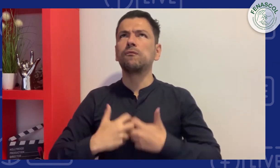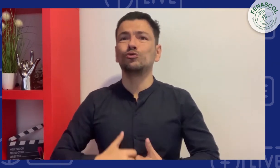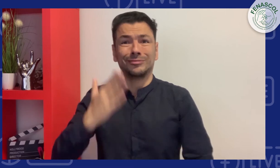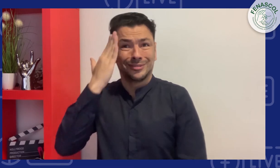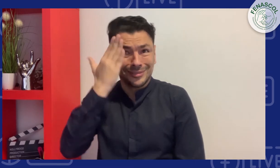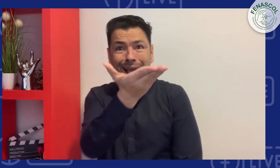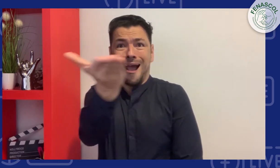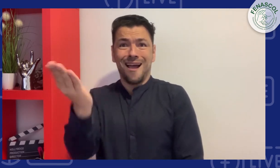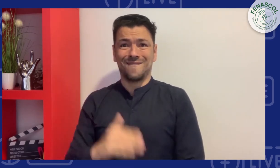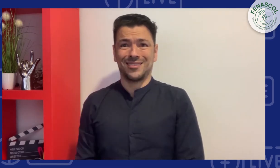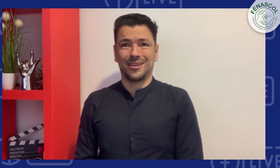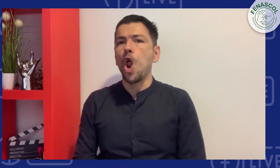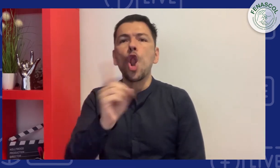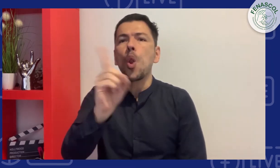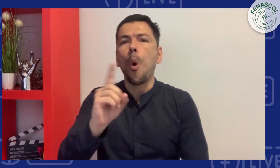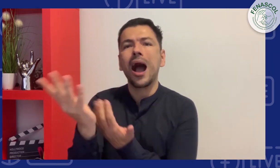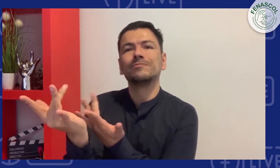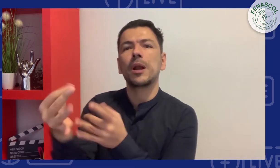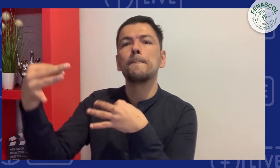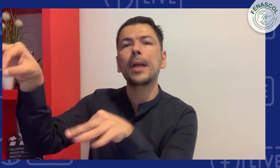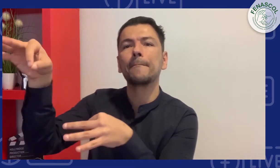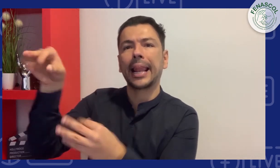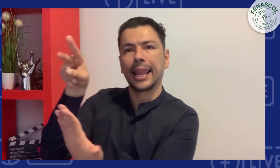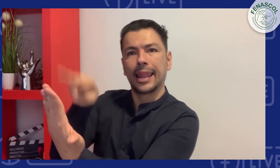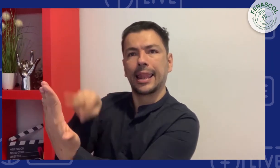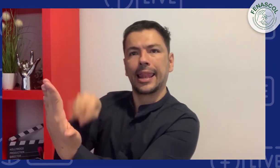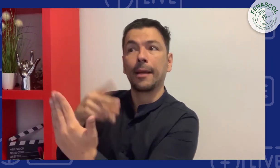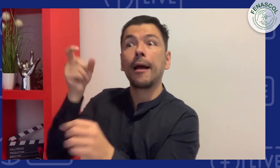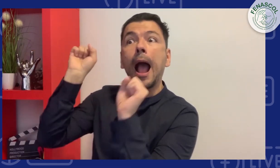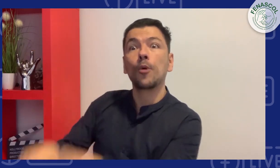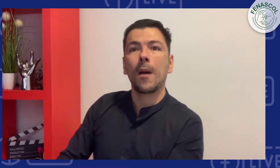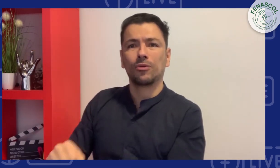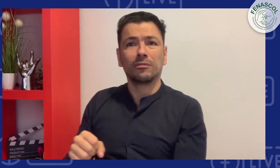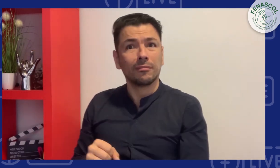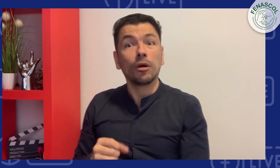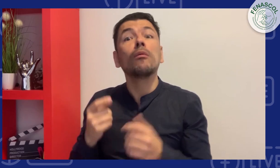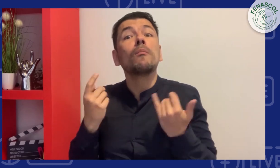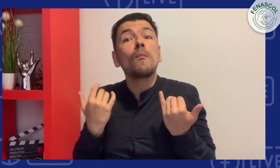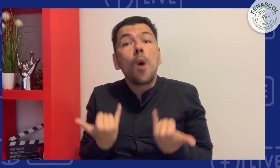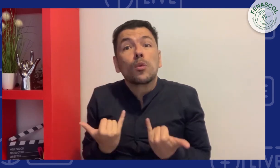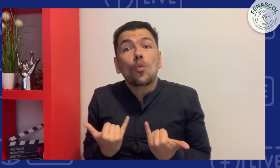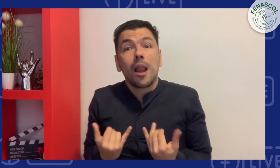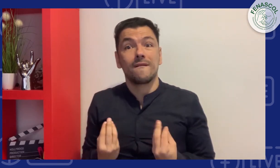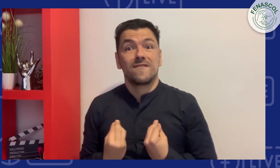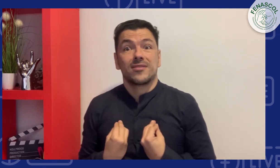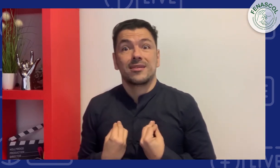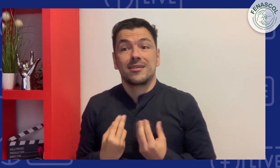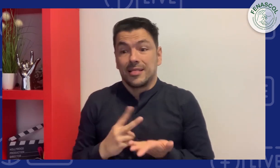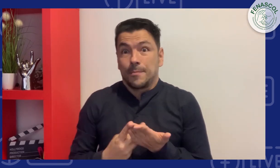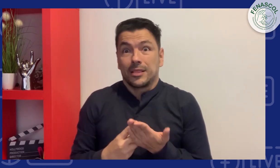del intérprete. No vamos a esperar un documento que nos diga cómo actuar. Actualmente, muchos